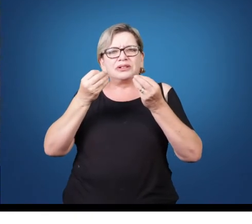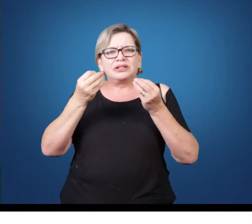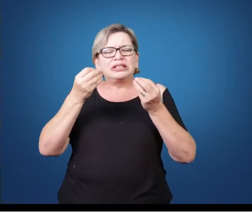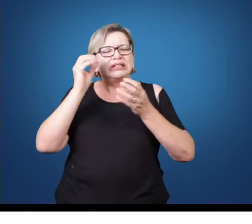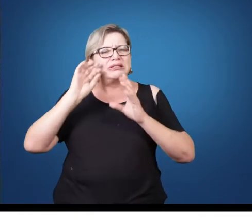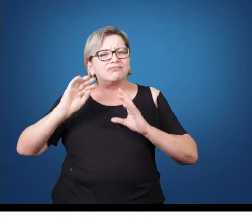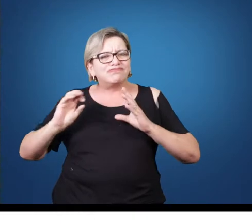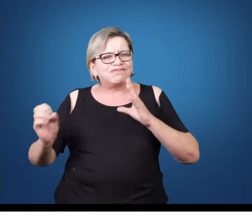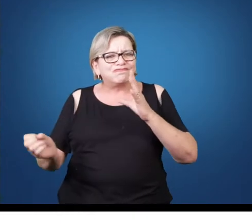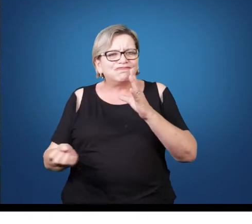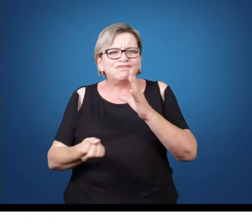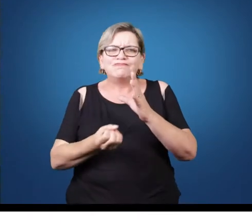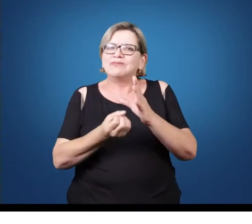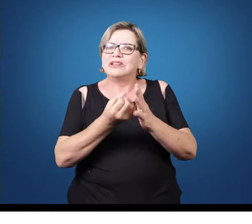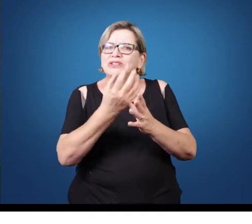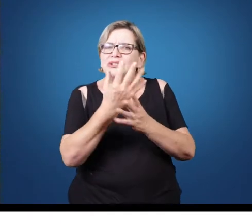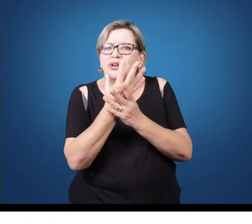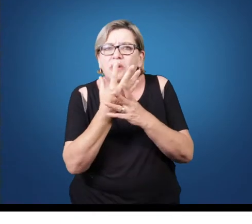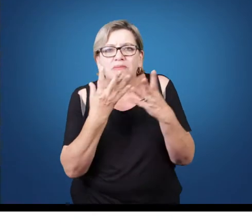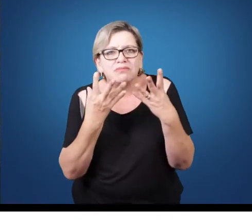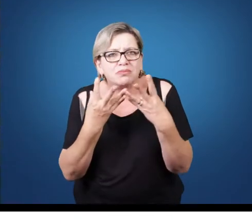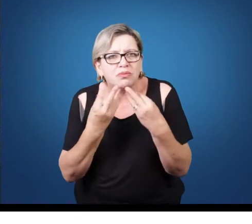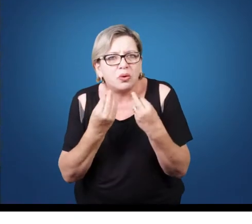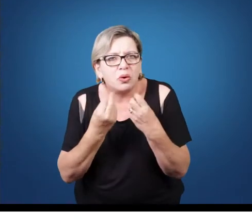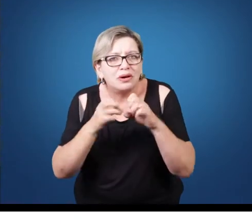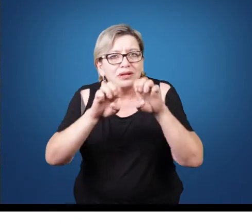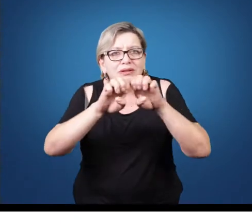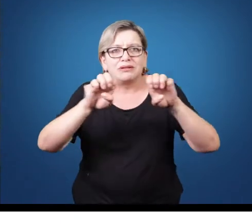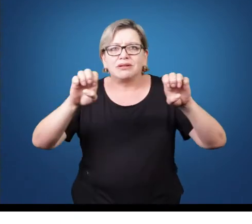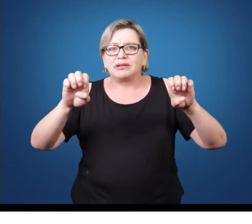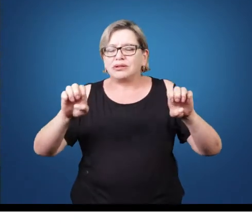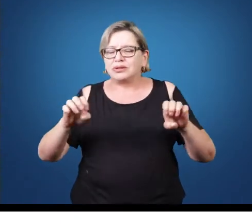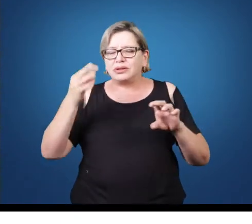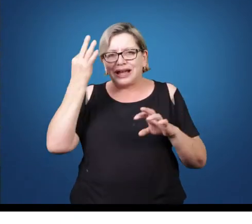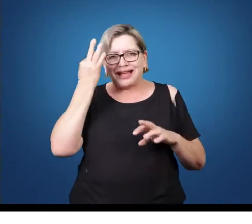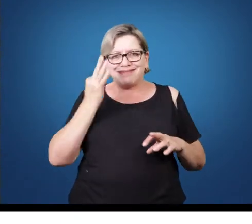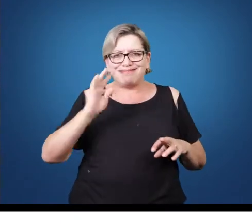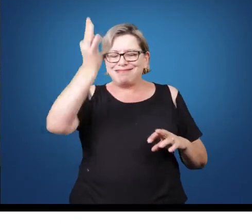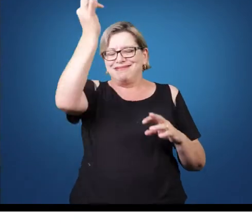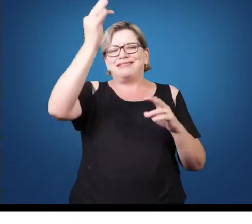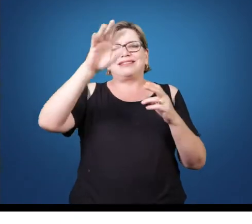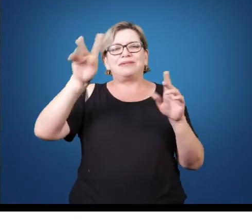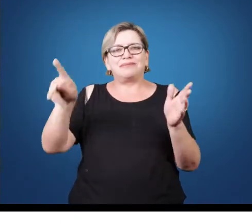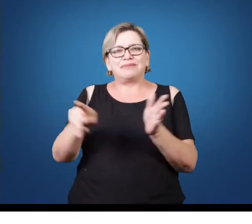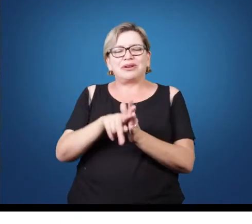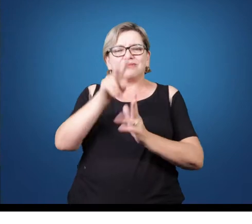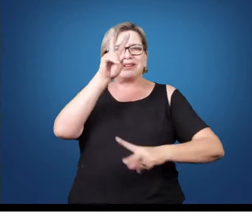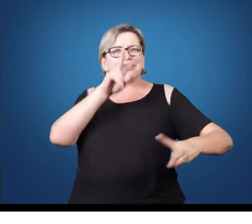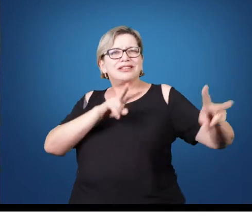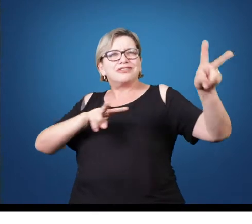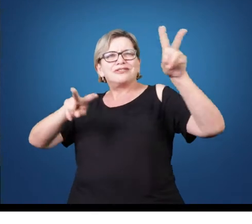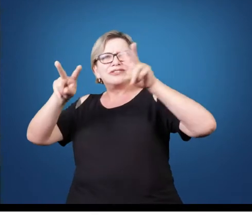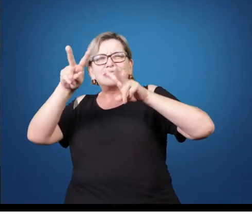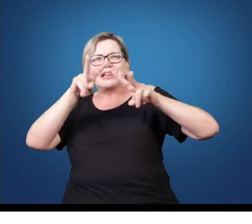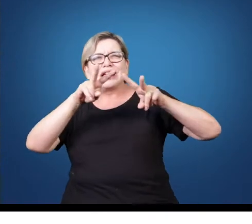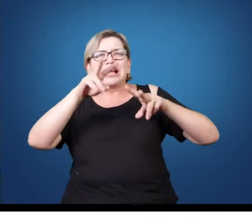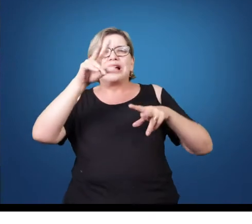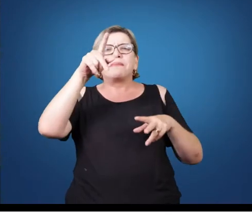falando, foi no Renascimento que surgiu uma grande estrutura teórica e técnica das artes visuais, que é a chamada de perspectiva linear,